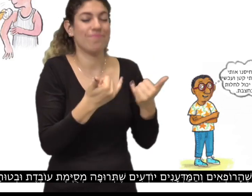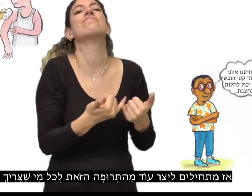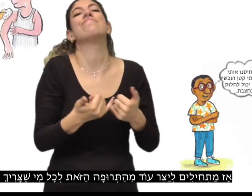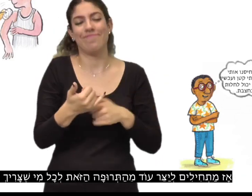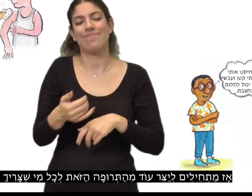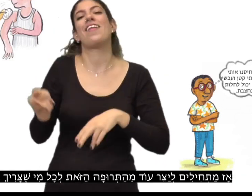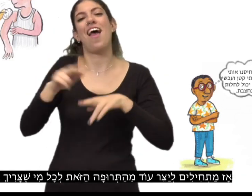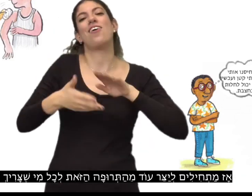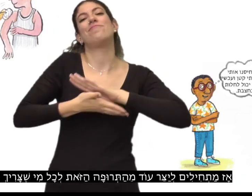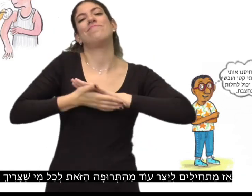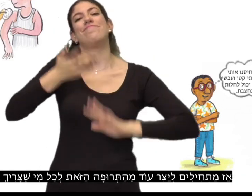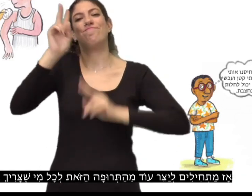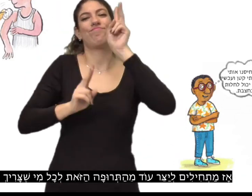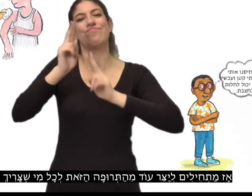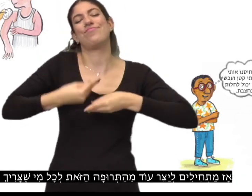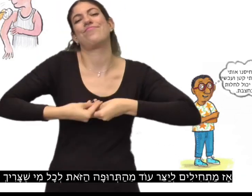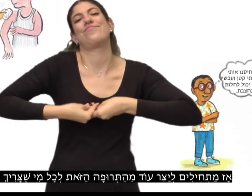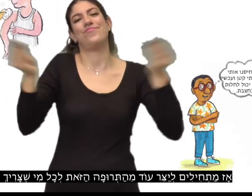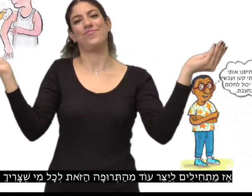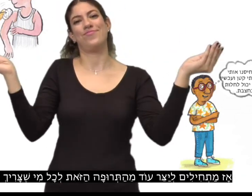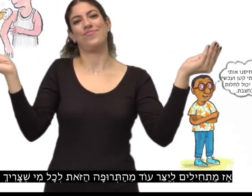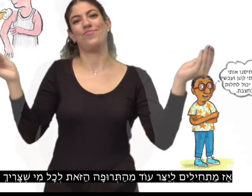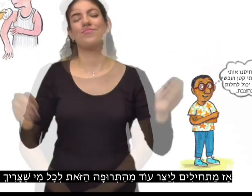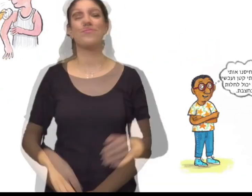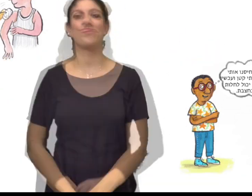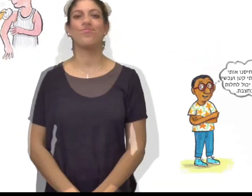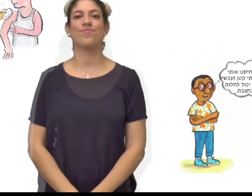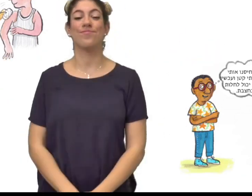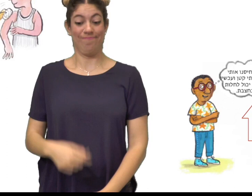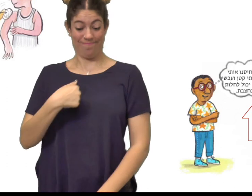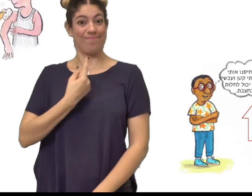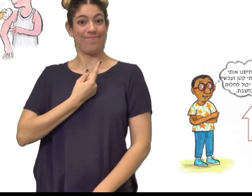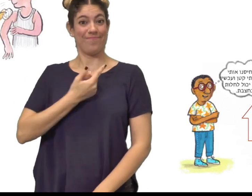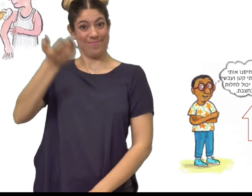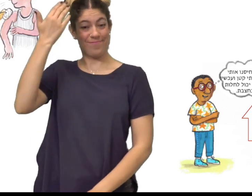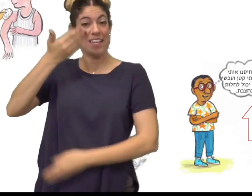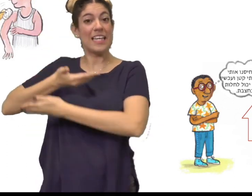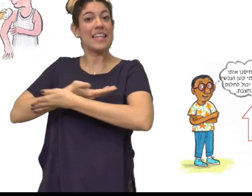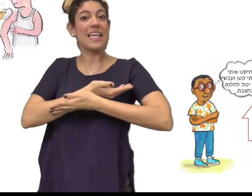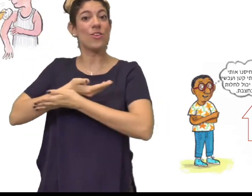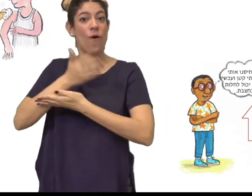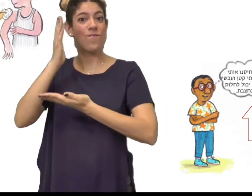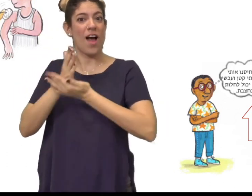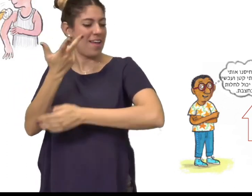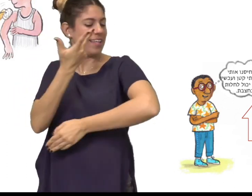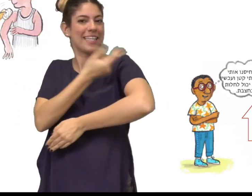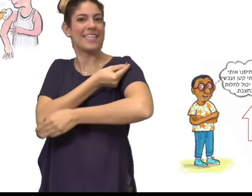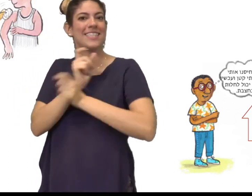אז מתחילים לייצר עוד מהתרופה הזאת לכל מי שצריך אותה. כבר חיסנו אותי כשהייתי